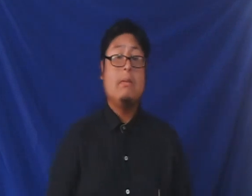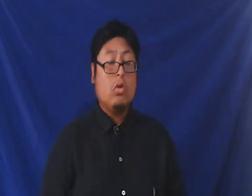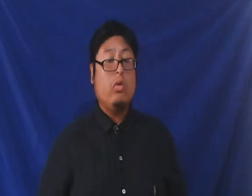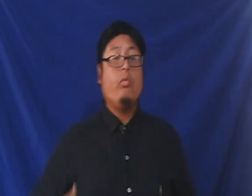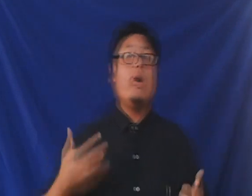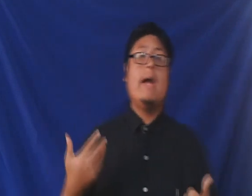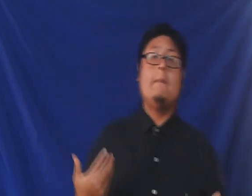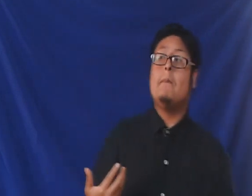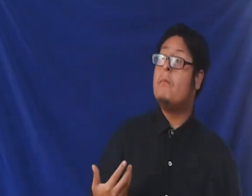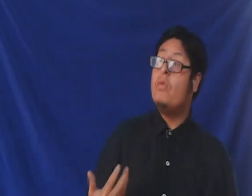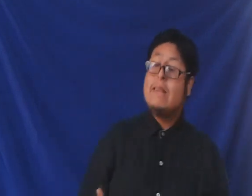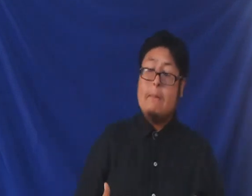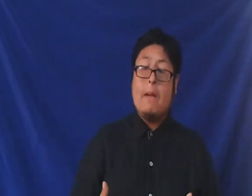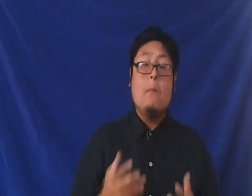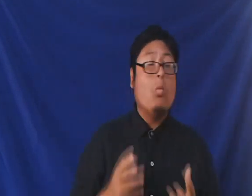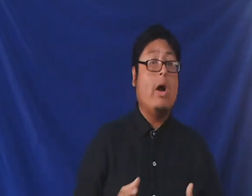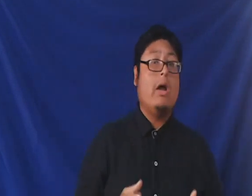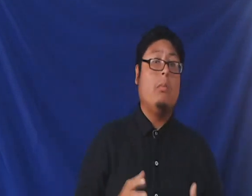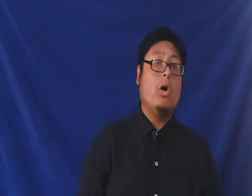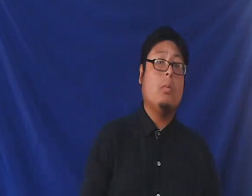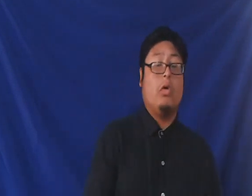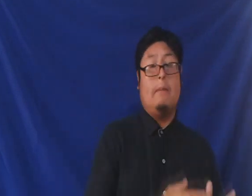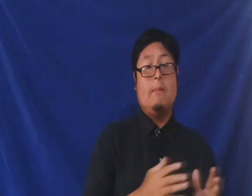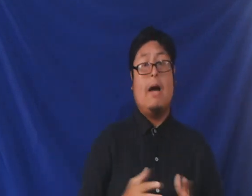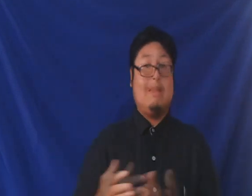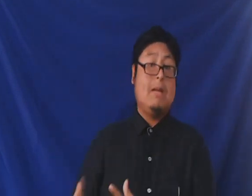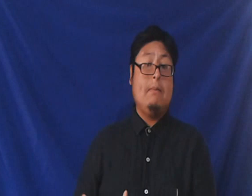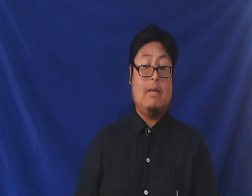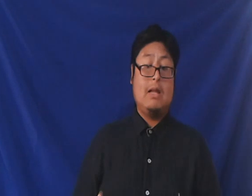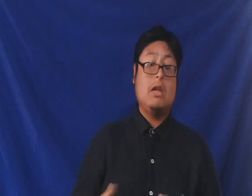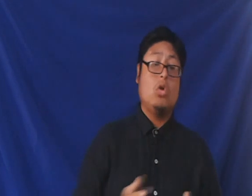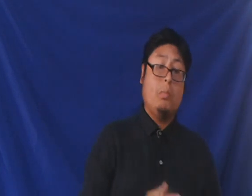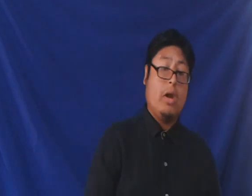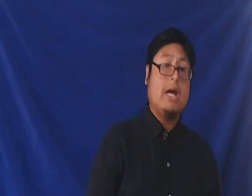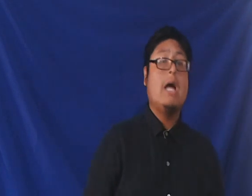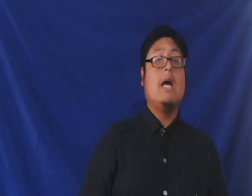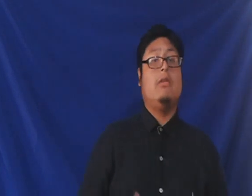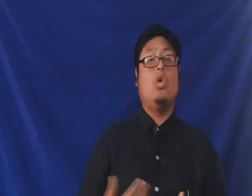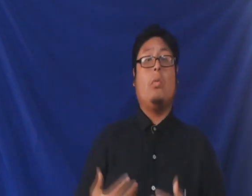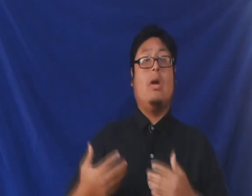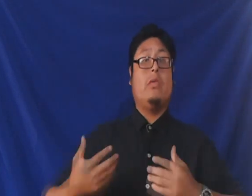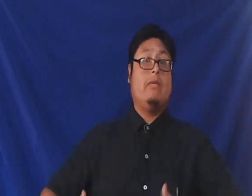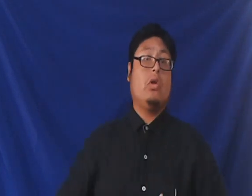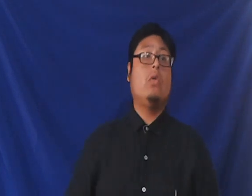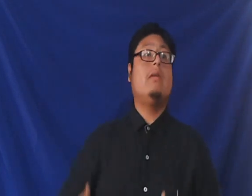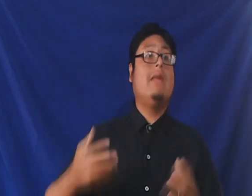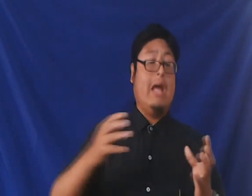Nimrod fue fue también muerto por la misma Semiramis es decir no por ella sino por los sacerdotes que